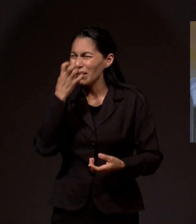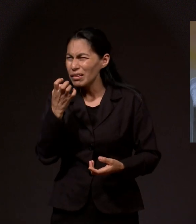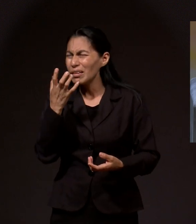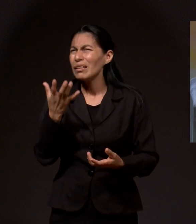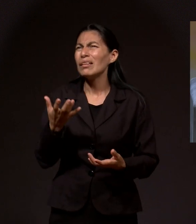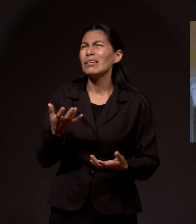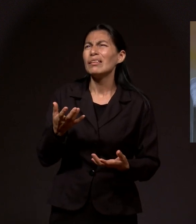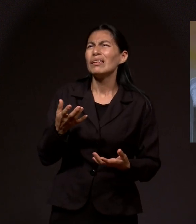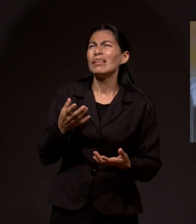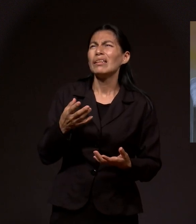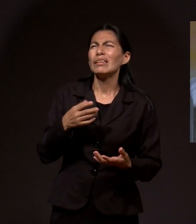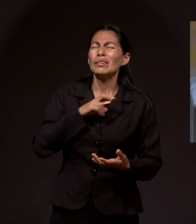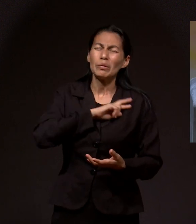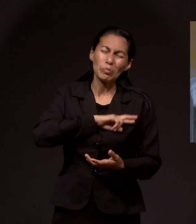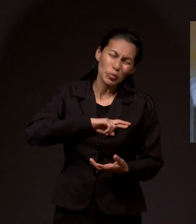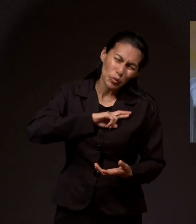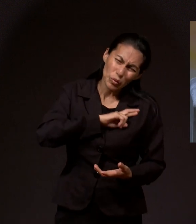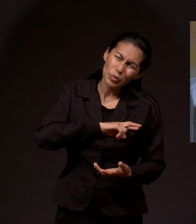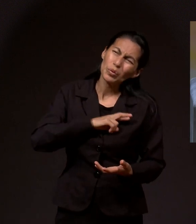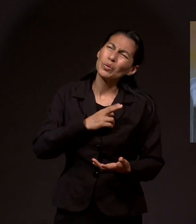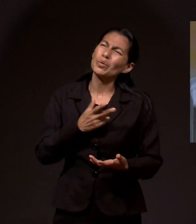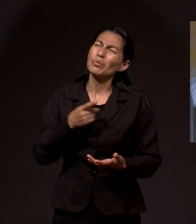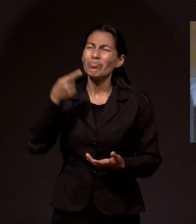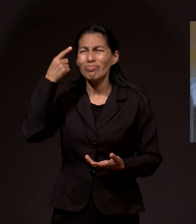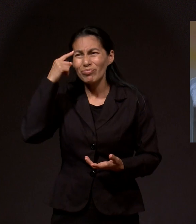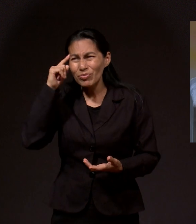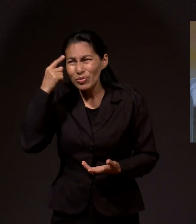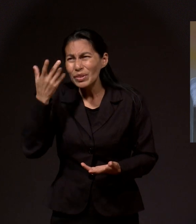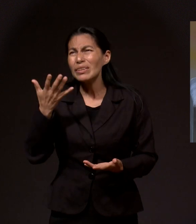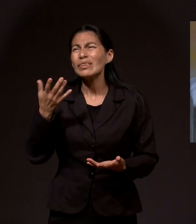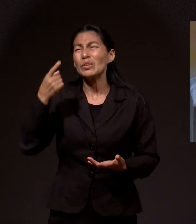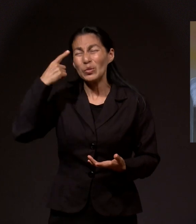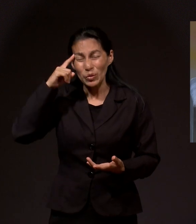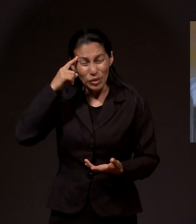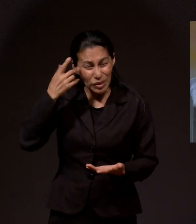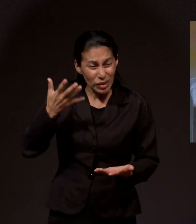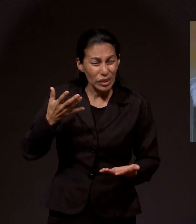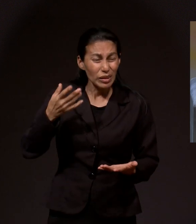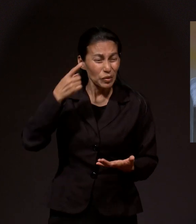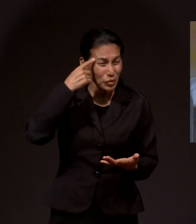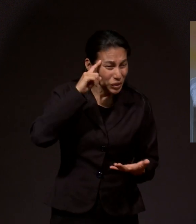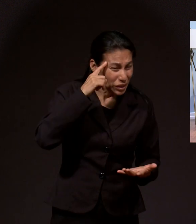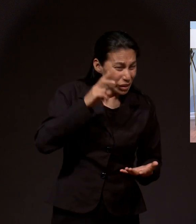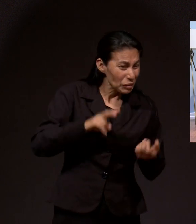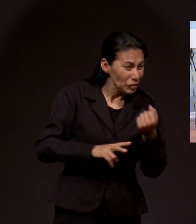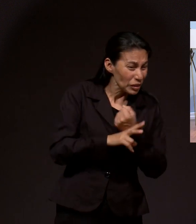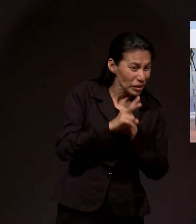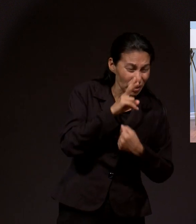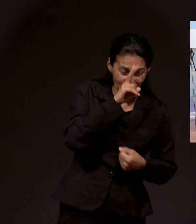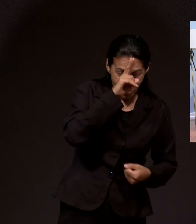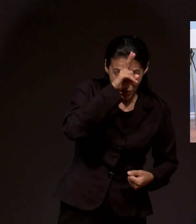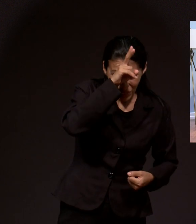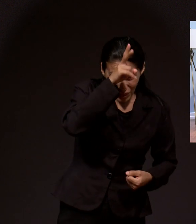quizá su resentimiento. Su coraje, su deseo de venganza